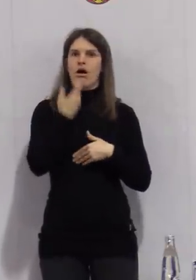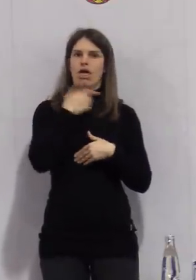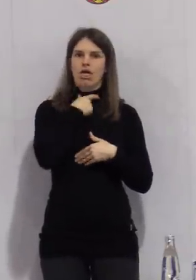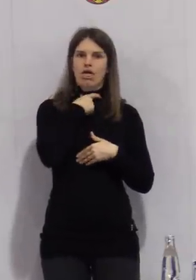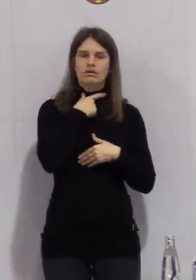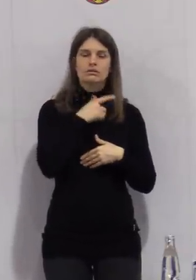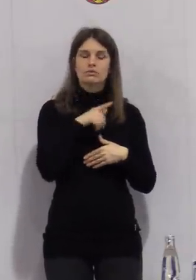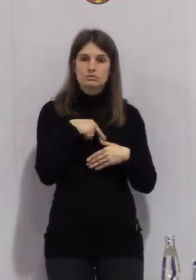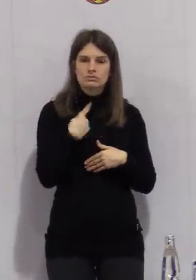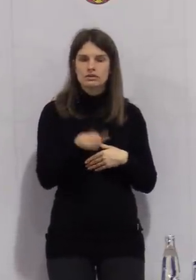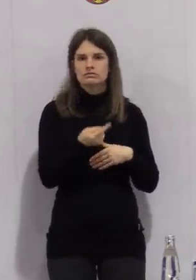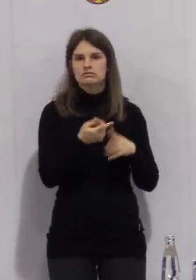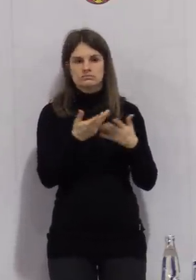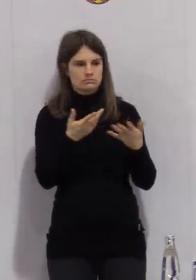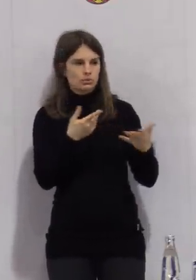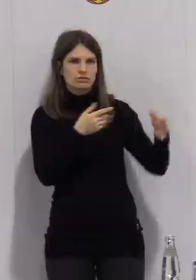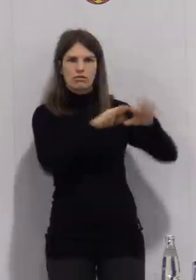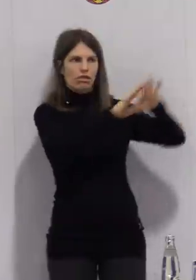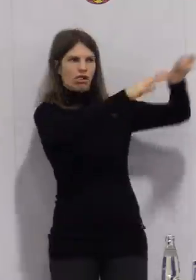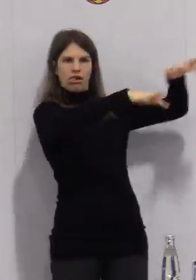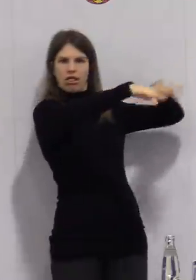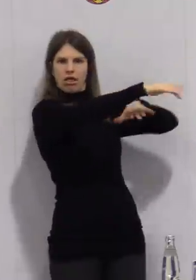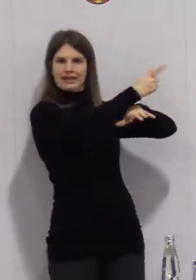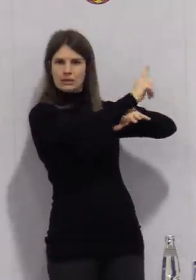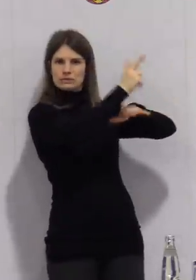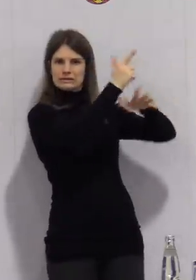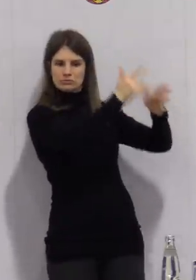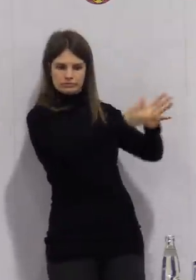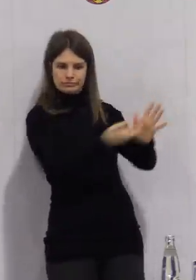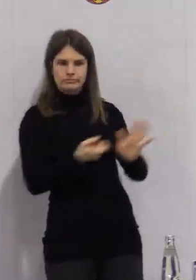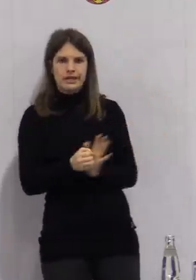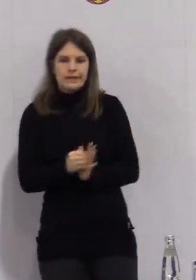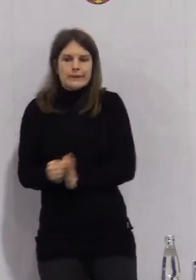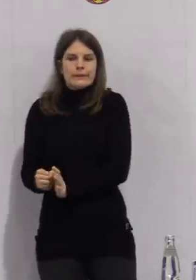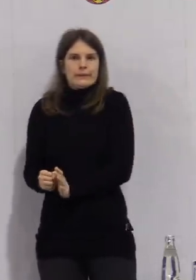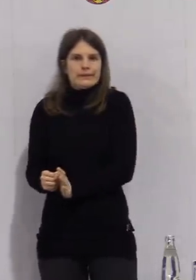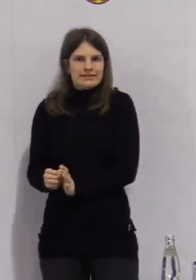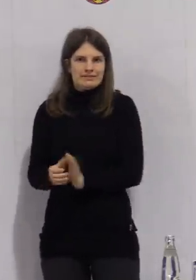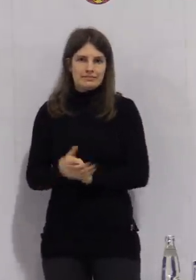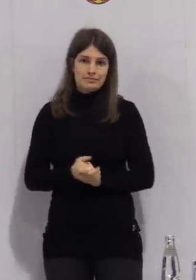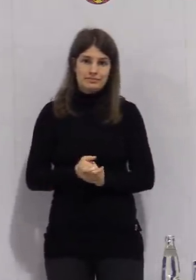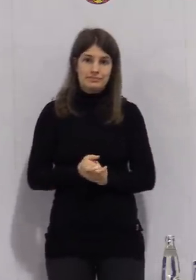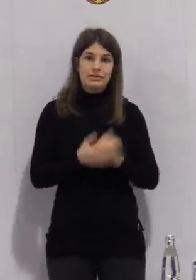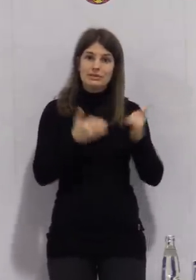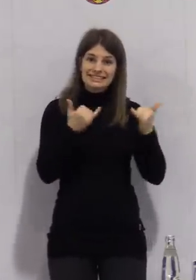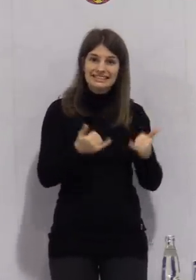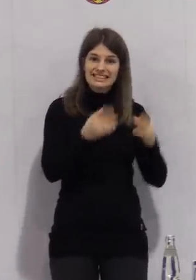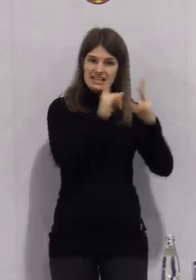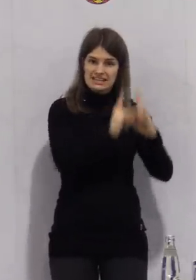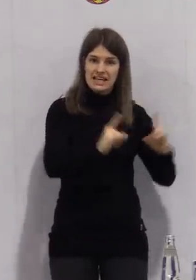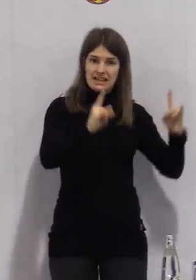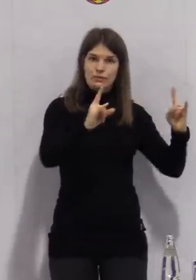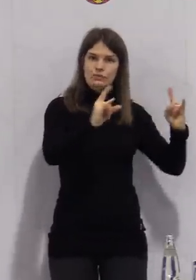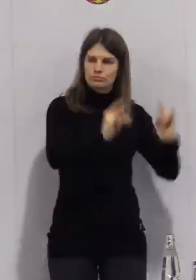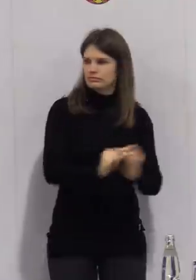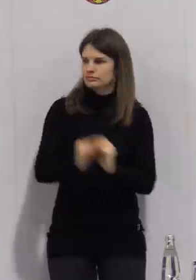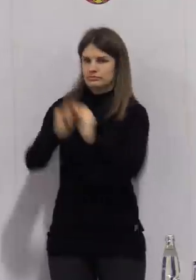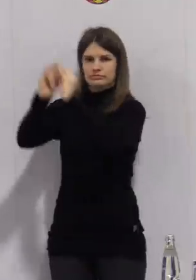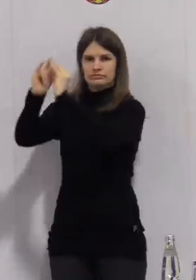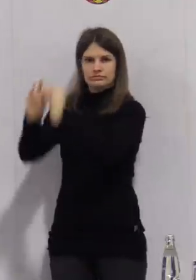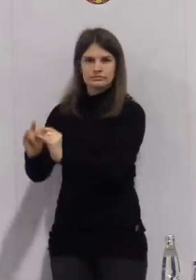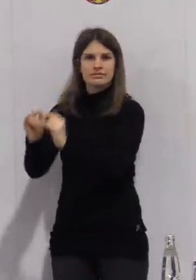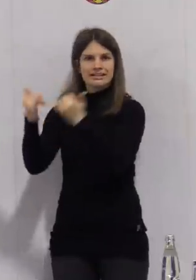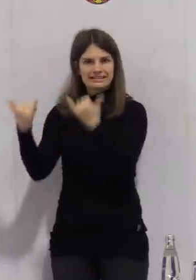herausfiltern und damit auch weitere Infektionen vermeiden. Und dieses Testzelt ist seit gestern in Weißenfels.